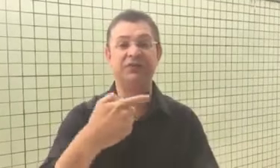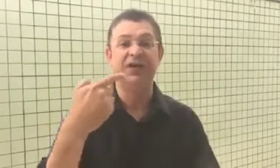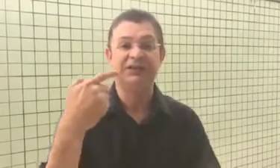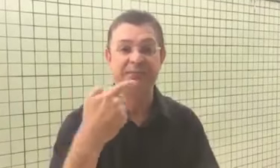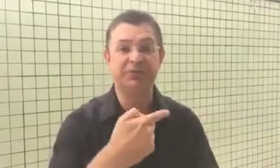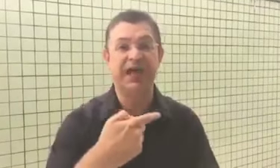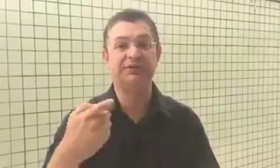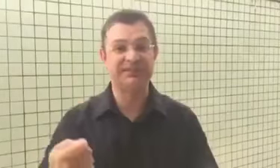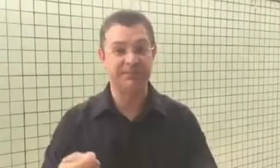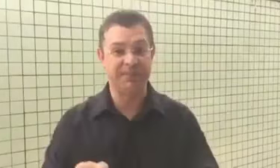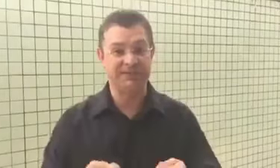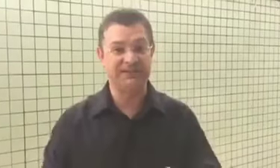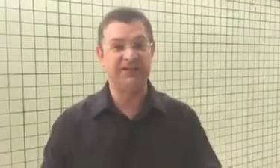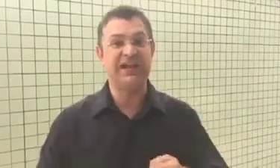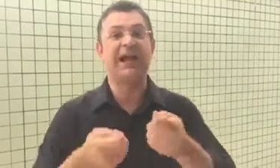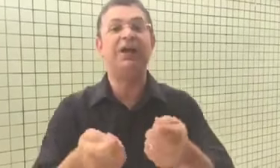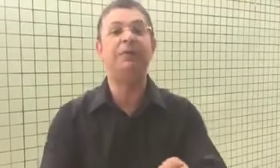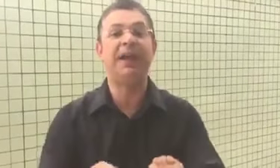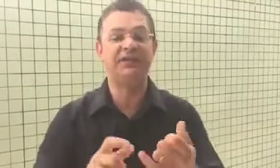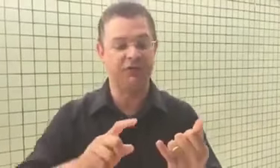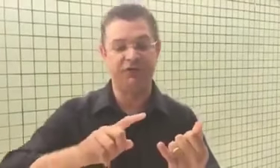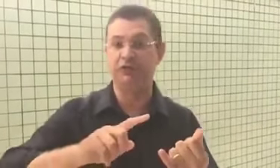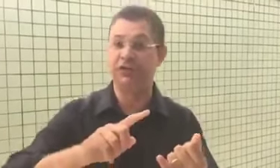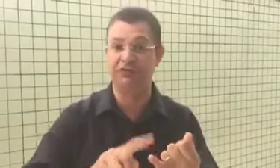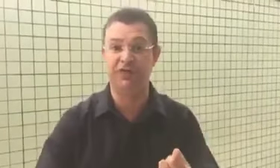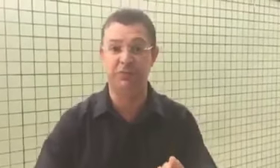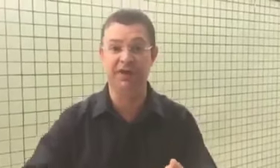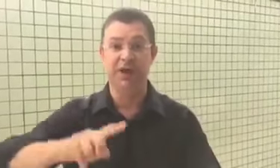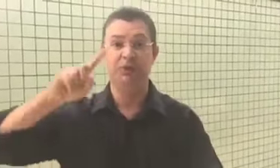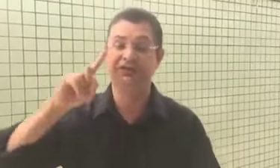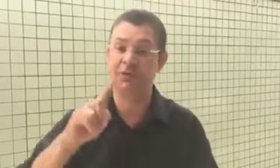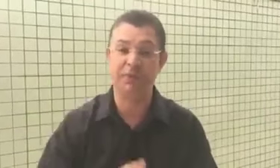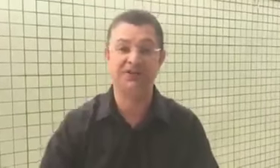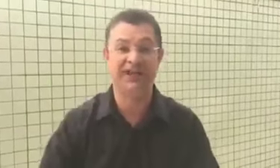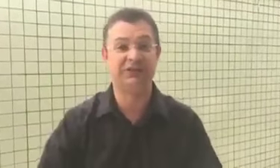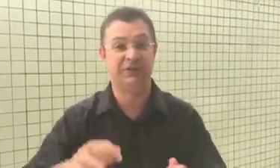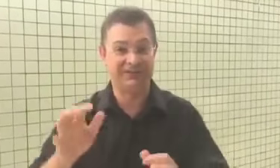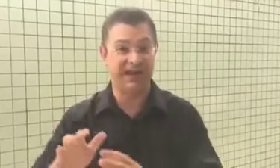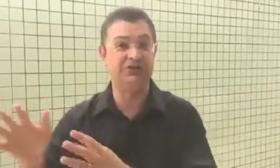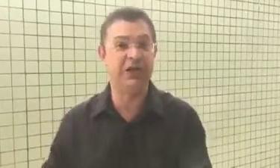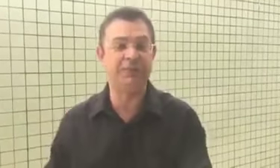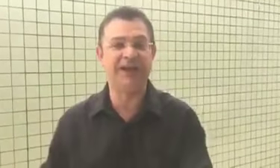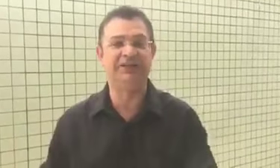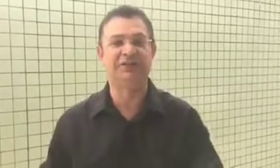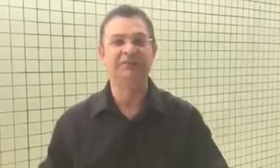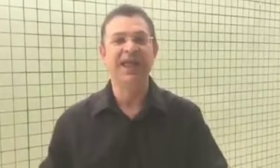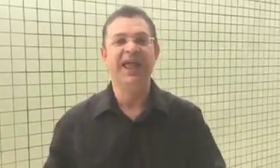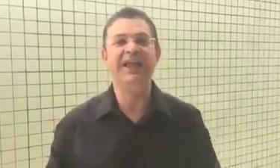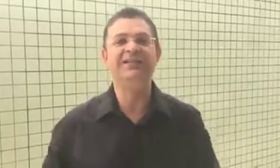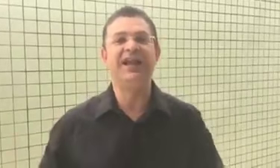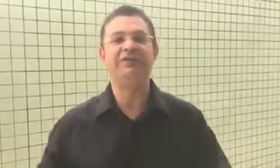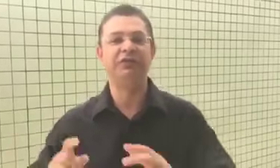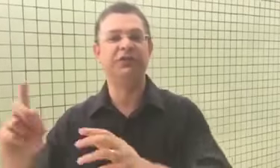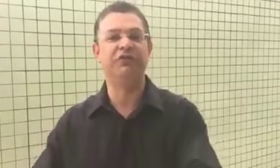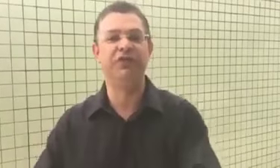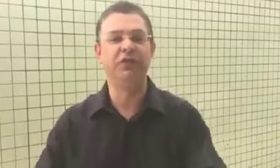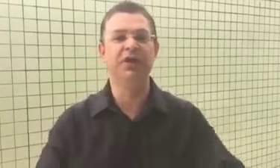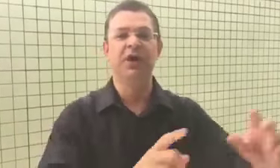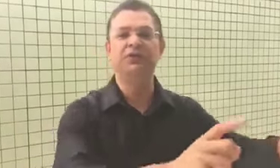tributário das empresas, eles já ganham para desenvolver o seu filme, o seu projeto, eles já ganham dinheiro para isso. Eles levam o seu filme, o